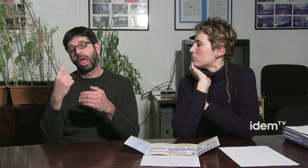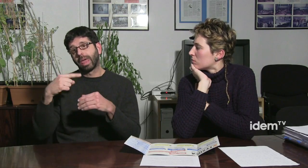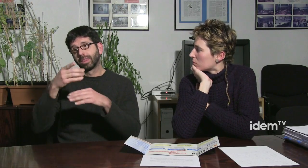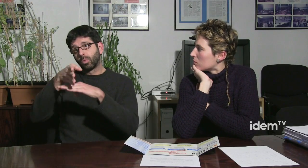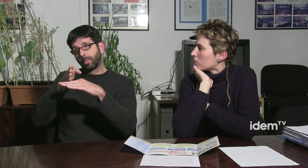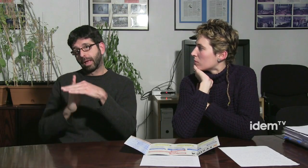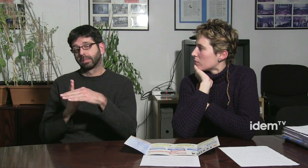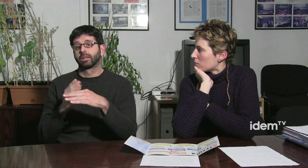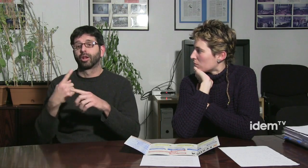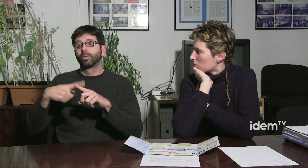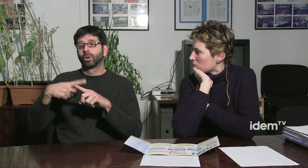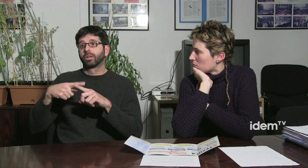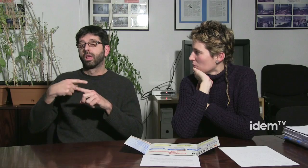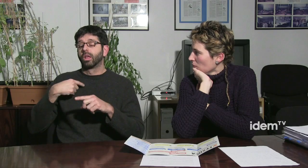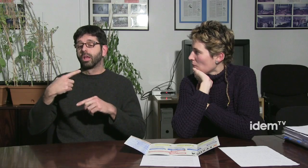diguem aviam per una banda